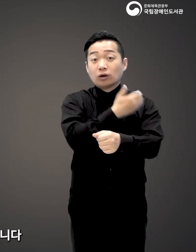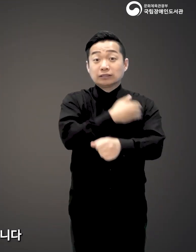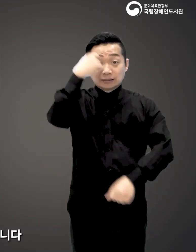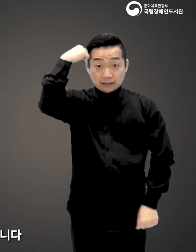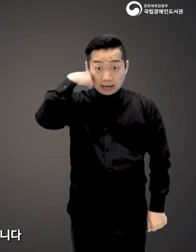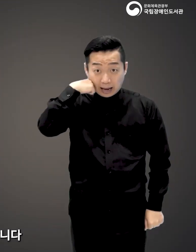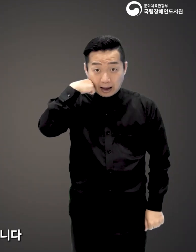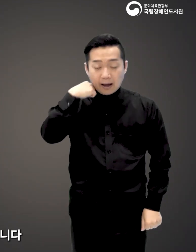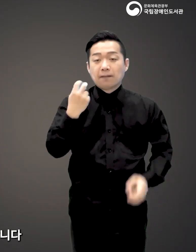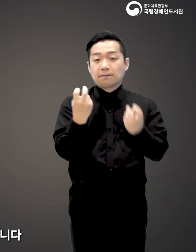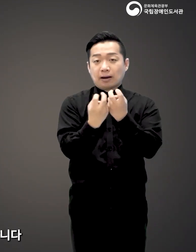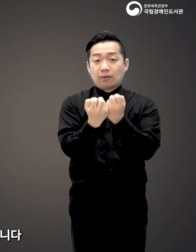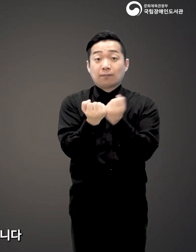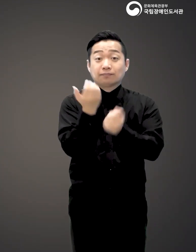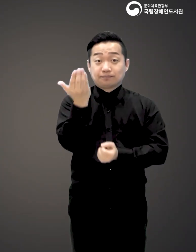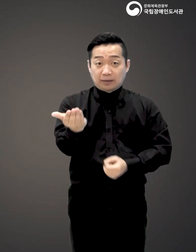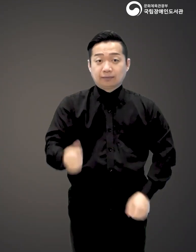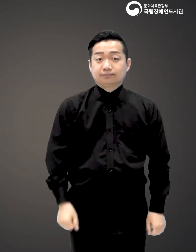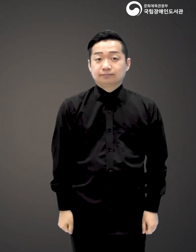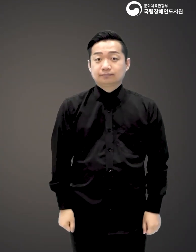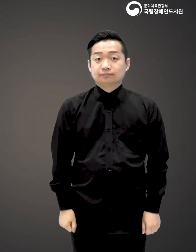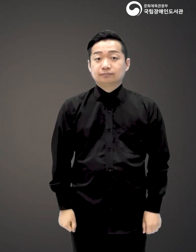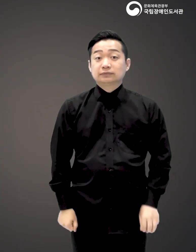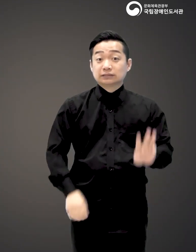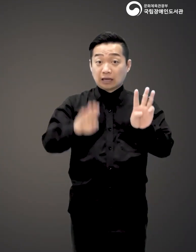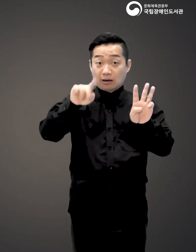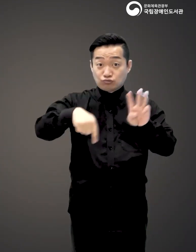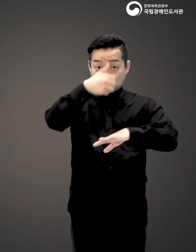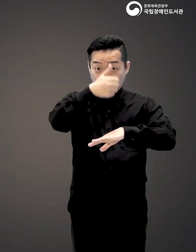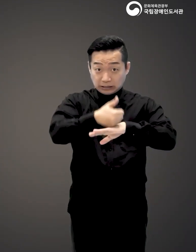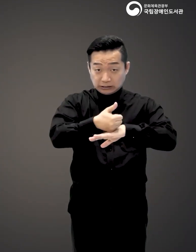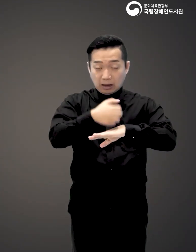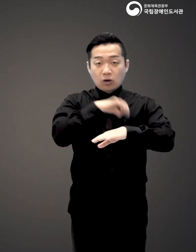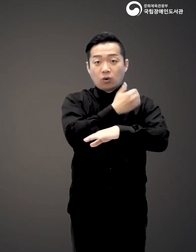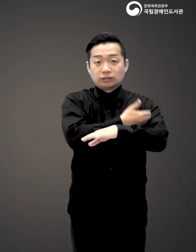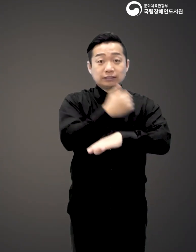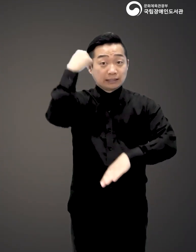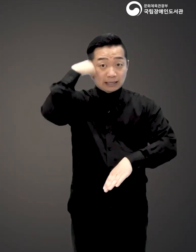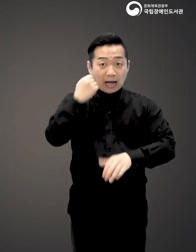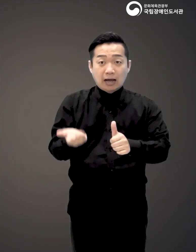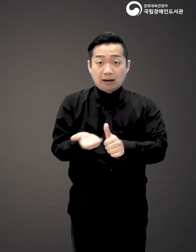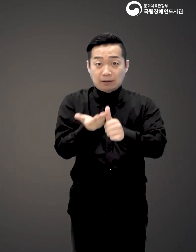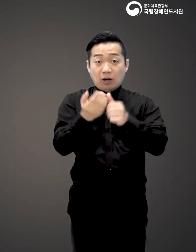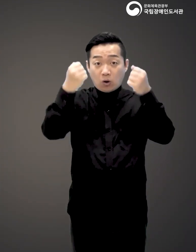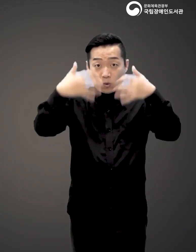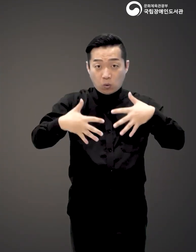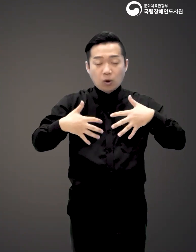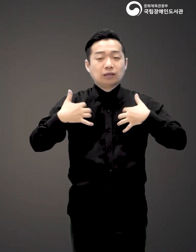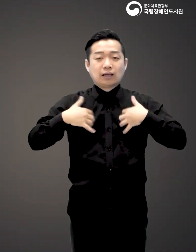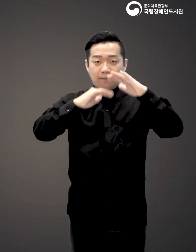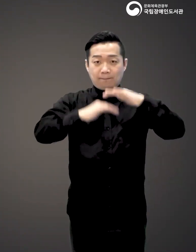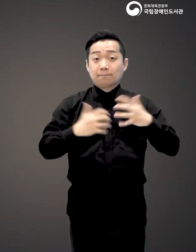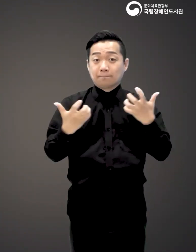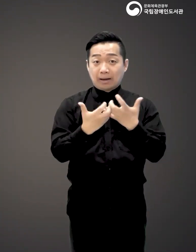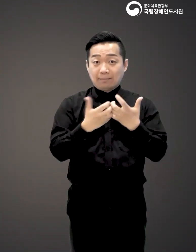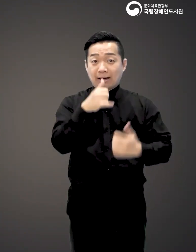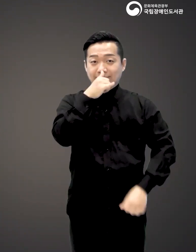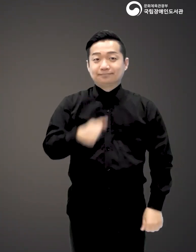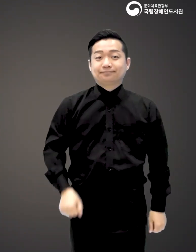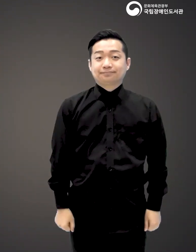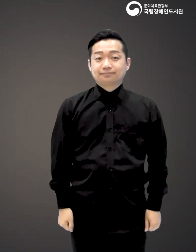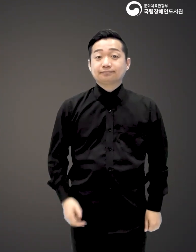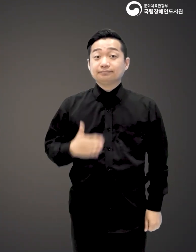효능감의 메커니즘에 대해 분석합니다. 마지막 3부는 효능감을 키우기 위한 조건으로 매우 흥미로운 내용이 가득합니다.